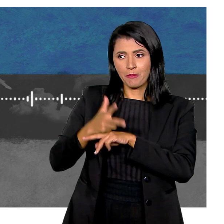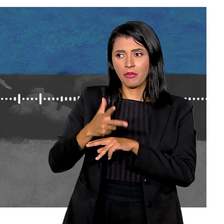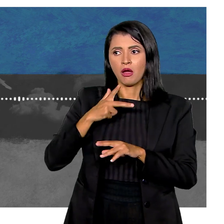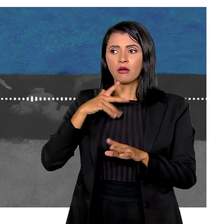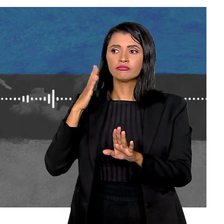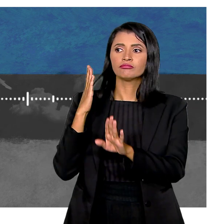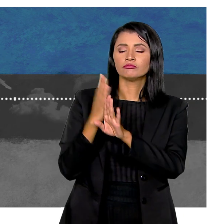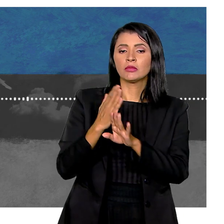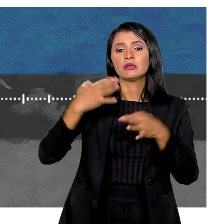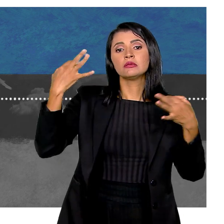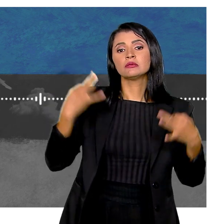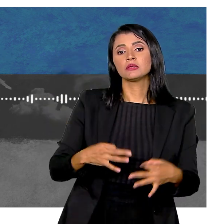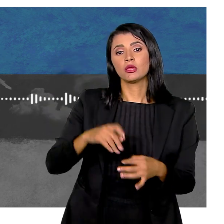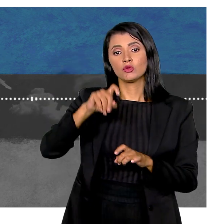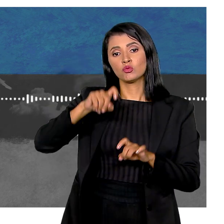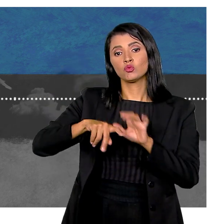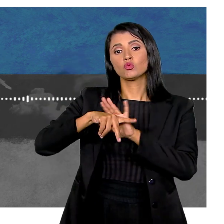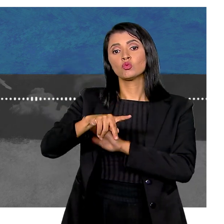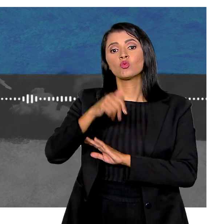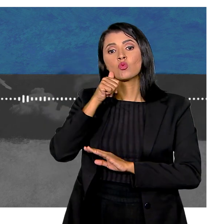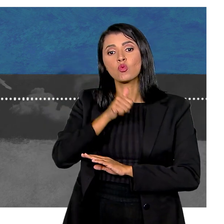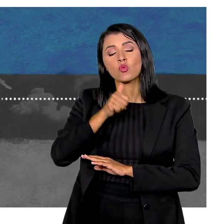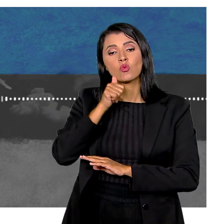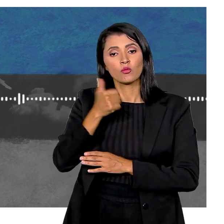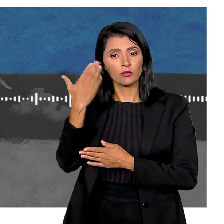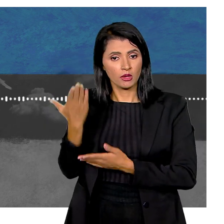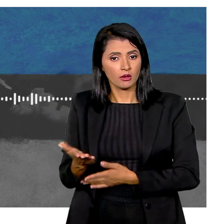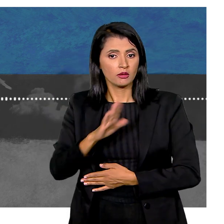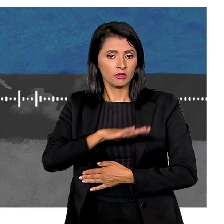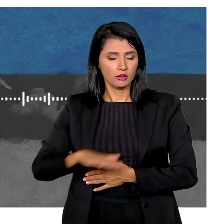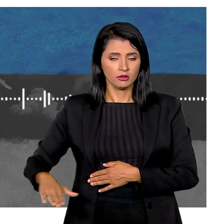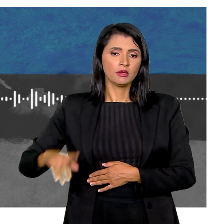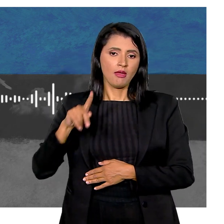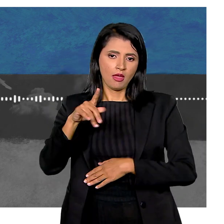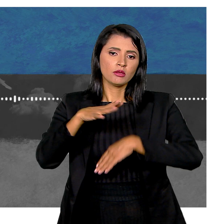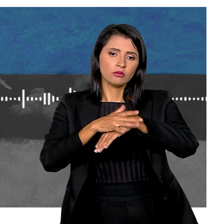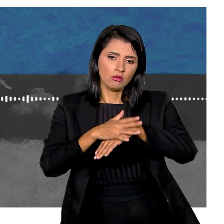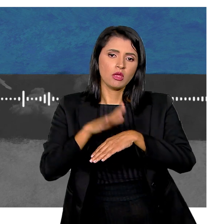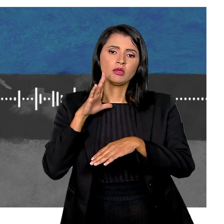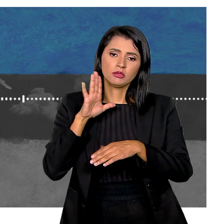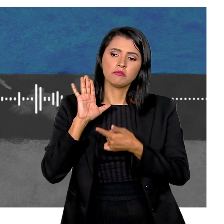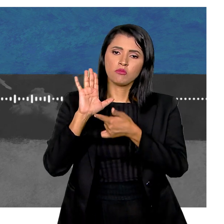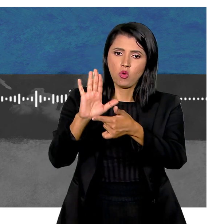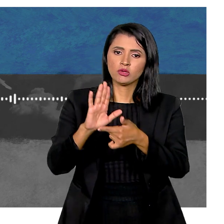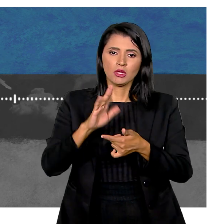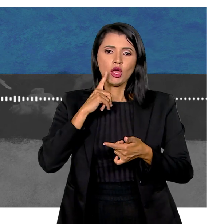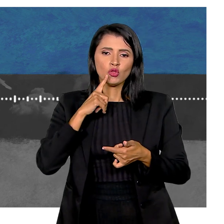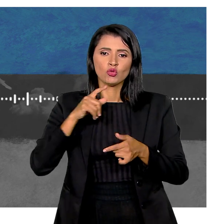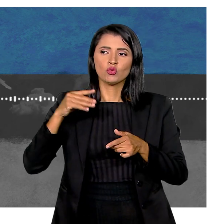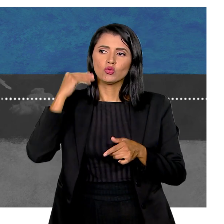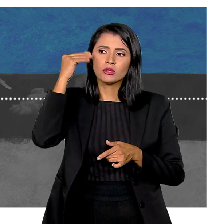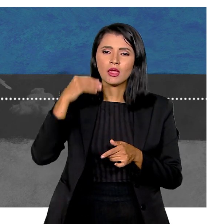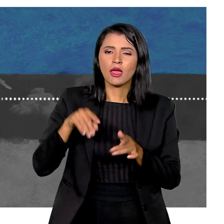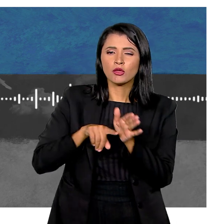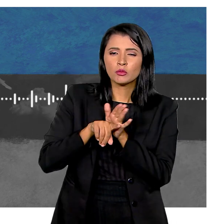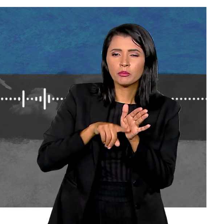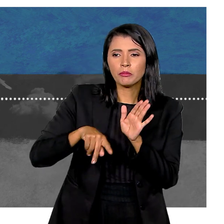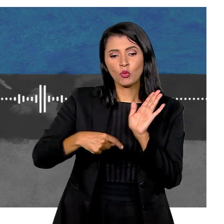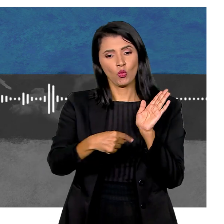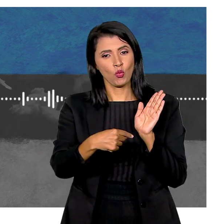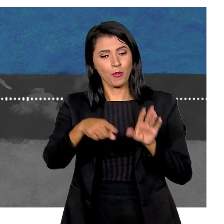conseguir o diagnóstico E a identificação correta do sexo da criança A RAC é uma das doenças Que aparecem no teste do pezinho